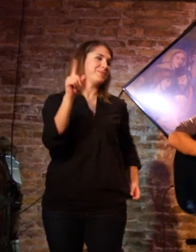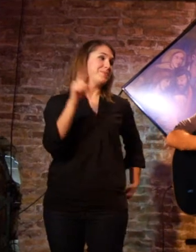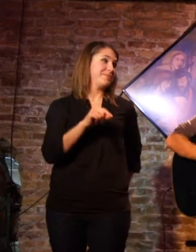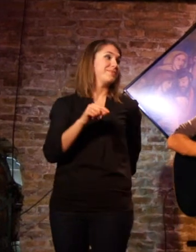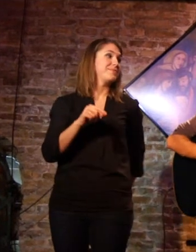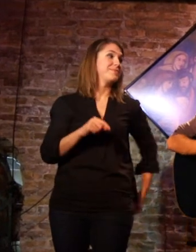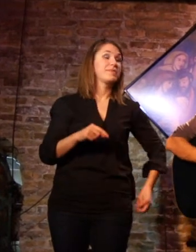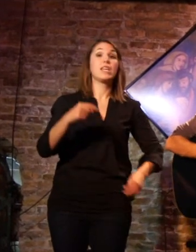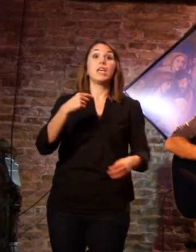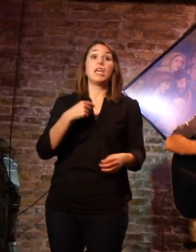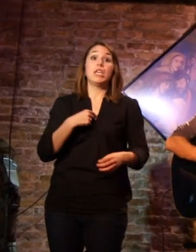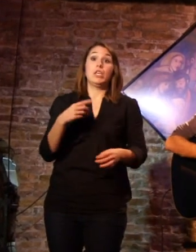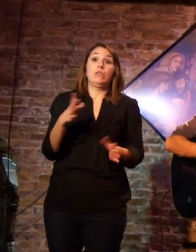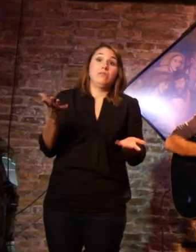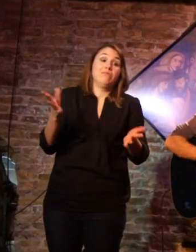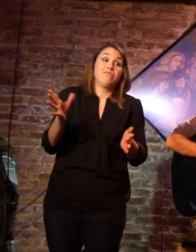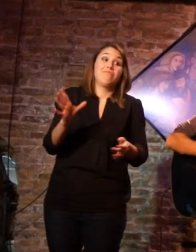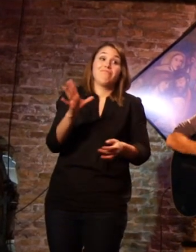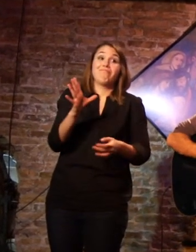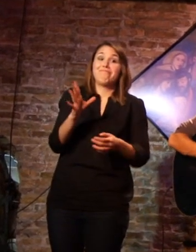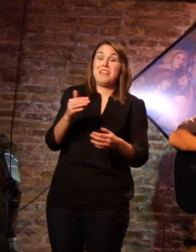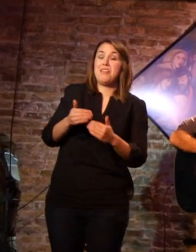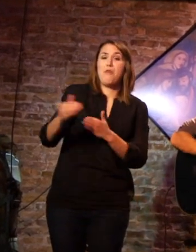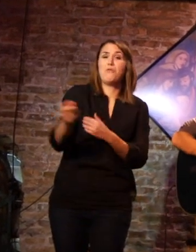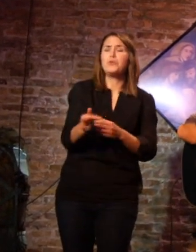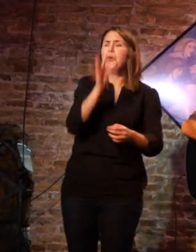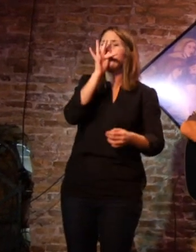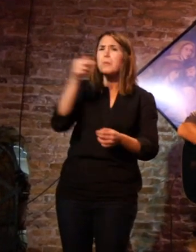No, por no fastidiar a Luis, pero yo prometo no quedarme calvo.